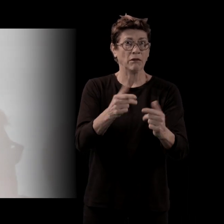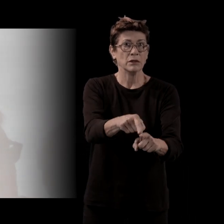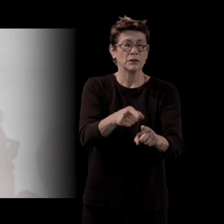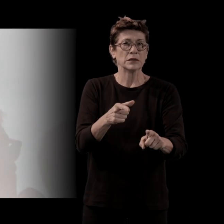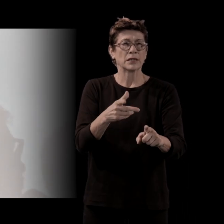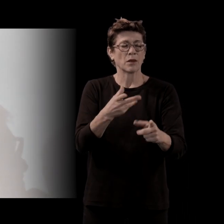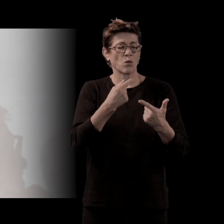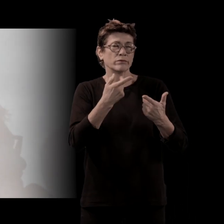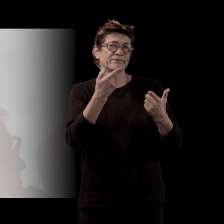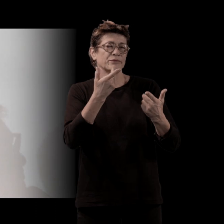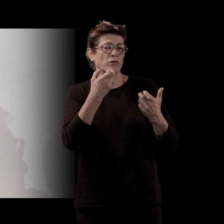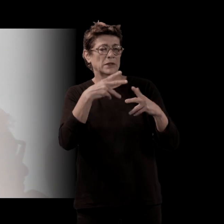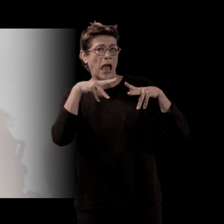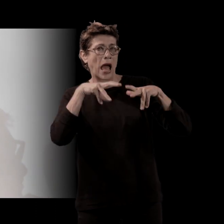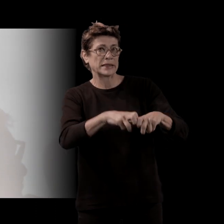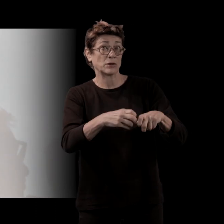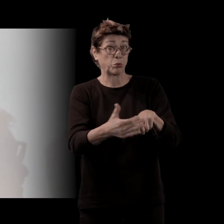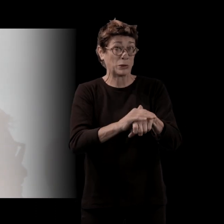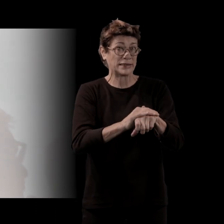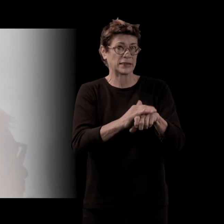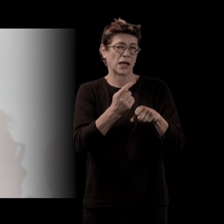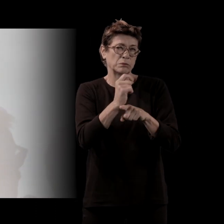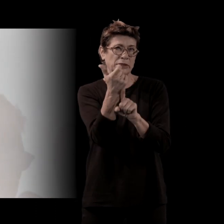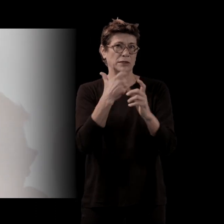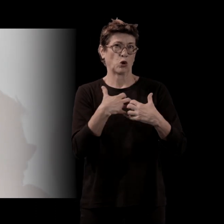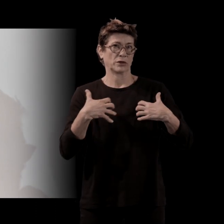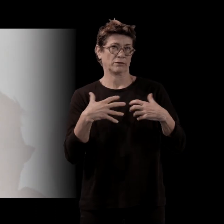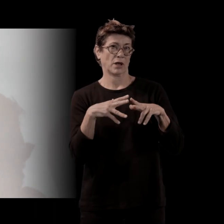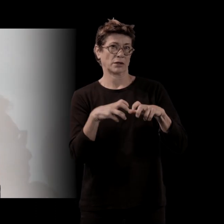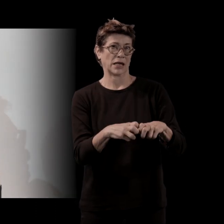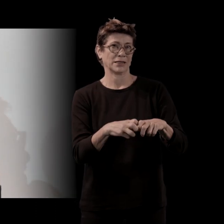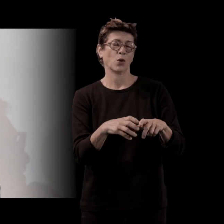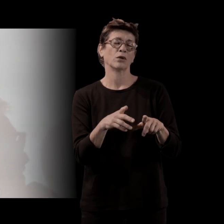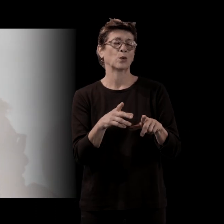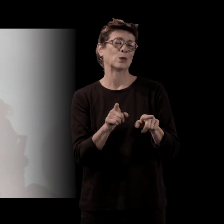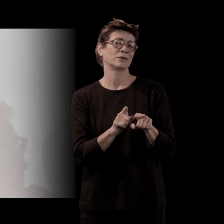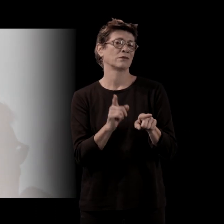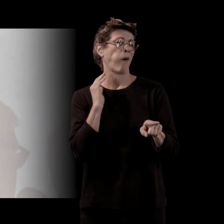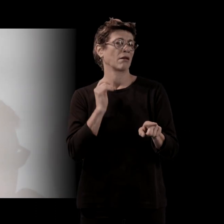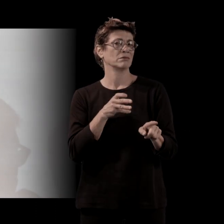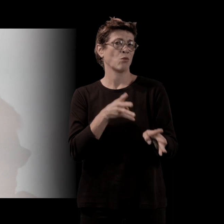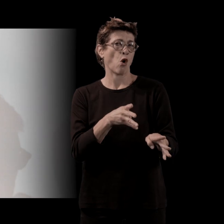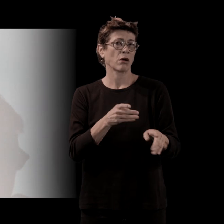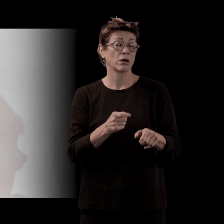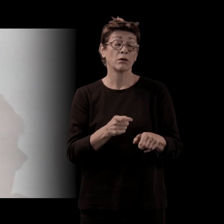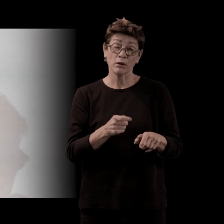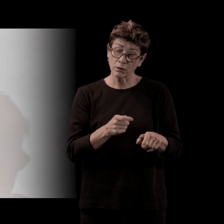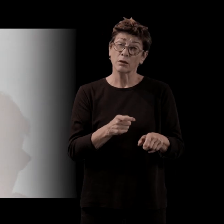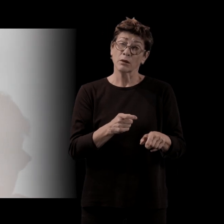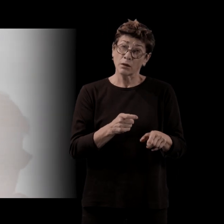presque politique et scientifique. Et puis aussi de m'en moquer. Parce que ce langage-là, il